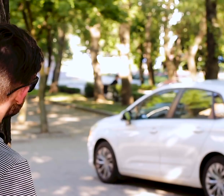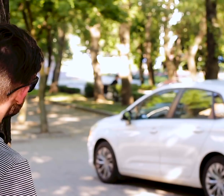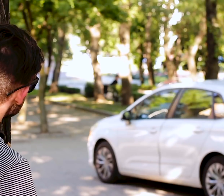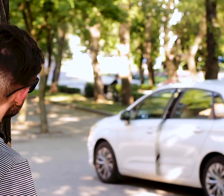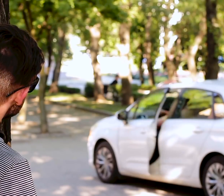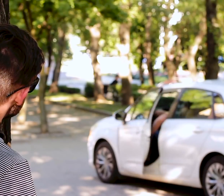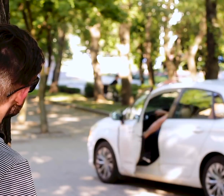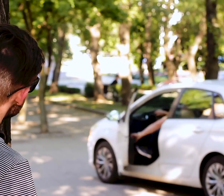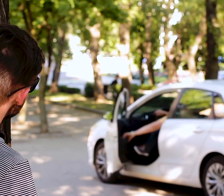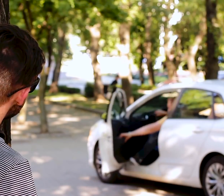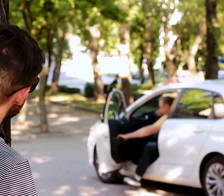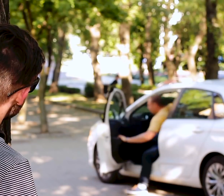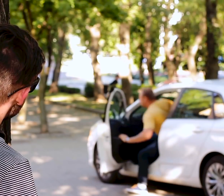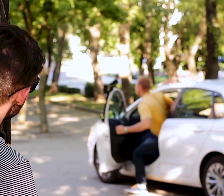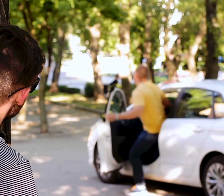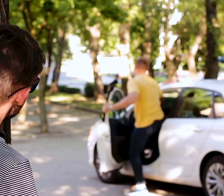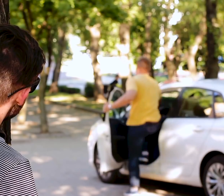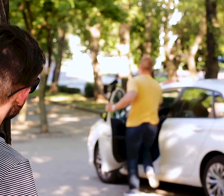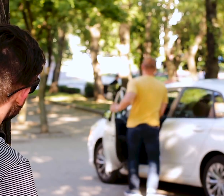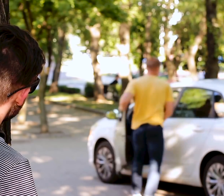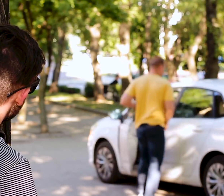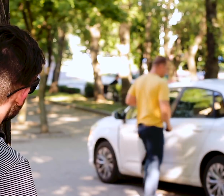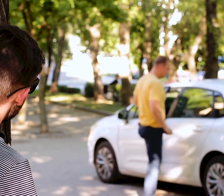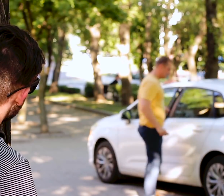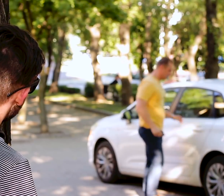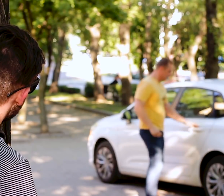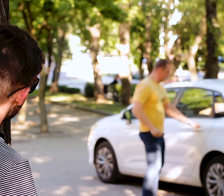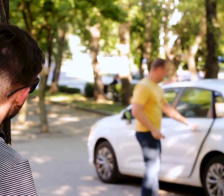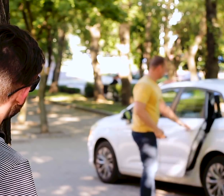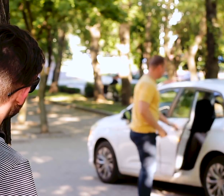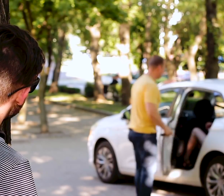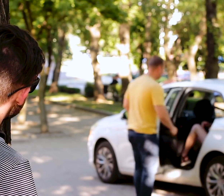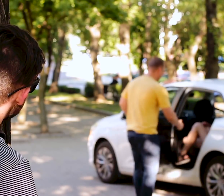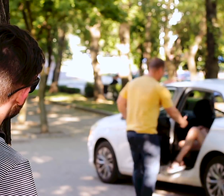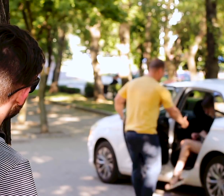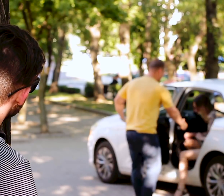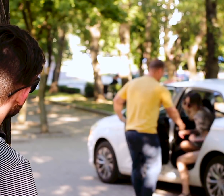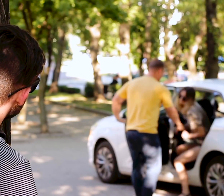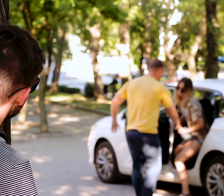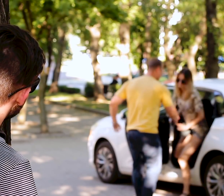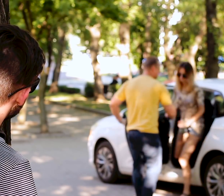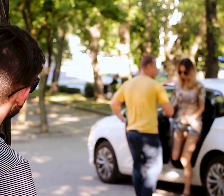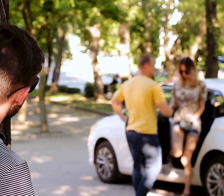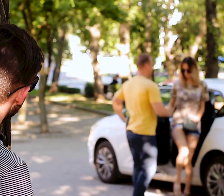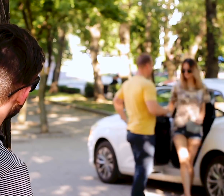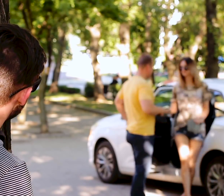uno al otro, sino la responsabilidad de cumplir las reglas de pareja que se hayan tenido. Así es que si en esta pareja es una pareja monogámica